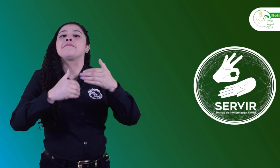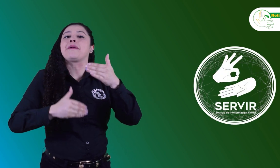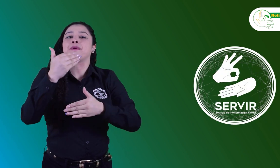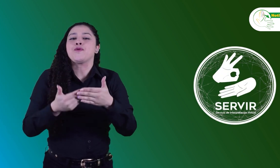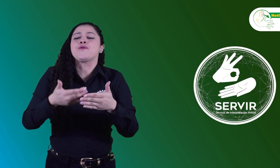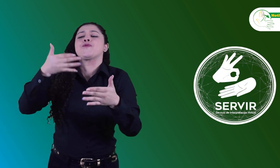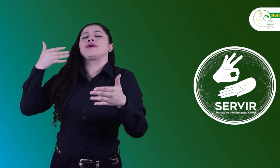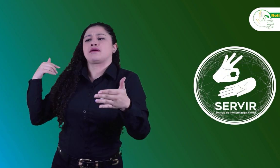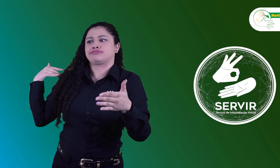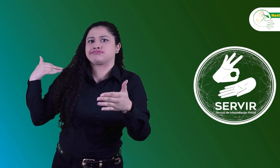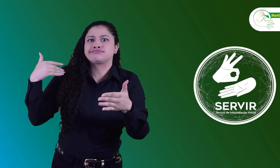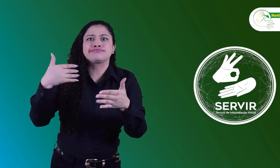desde hace ya un buen tiempo.